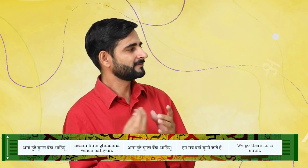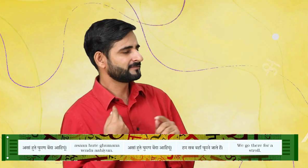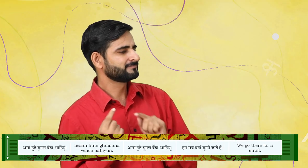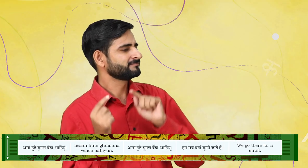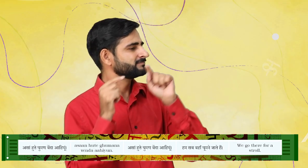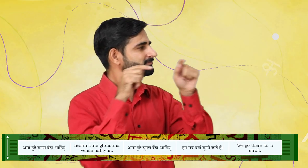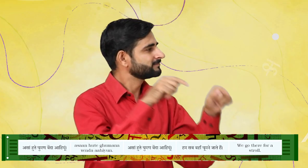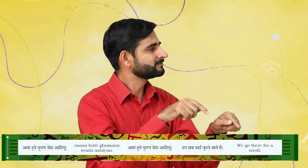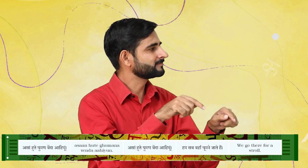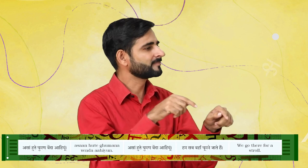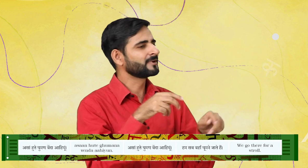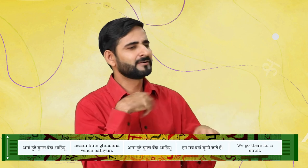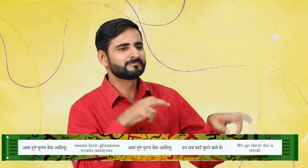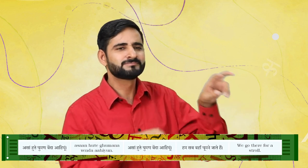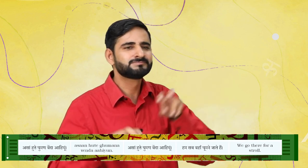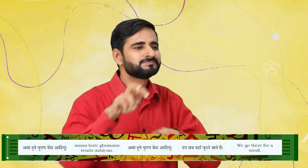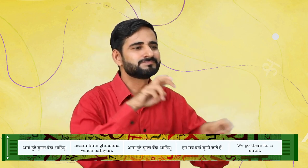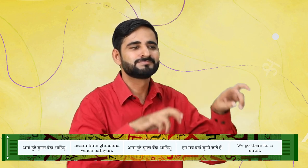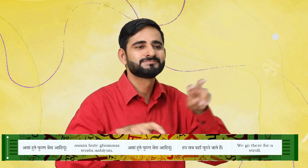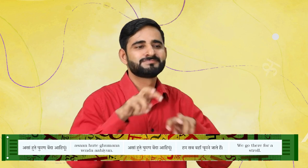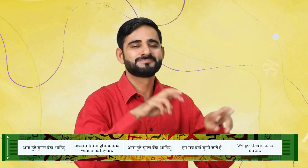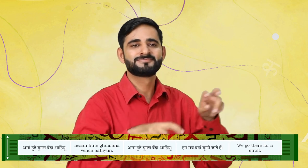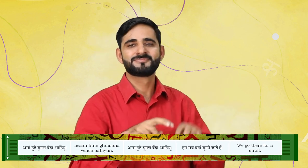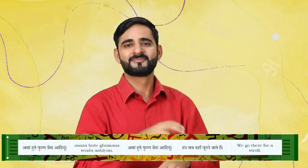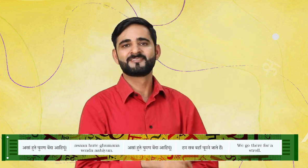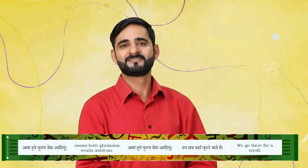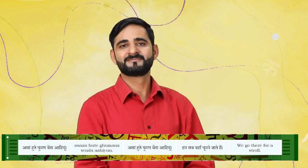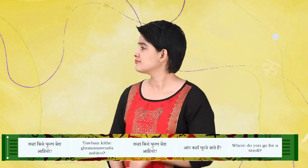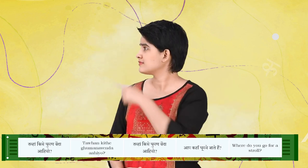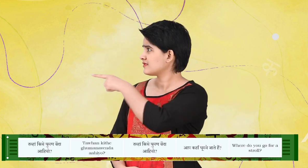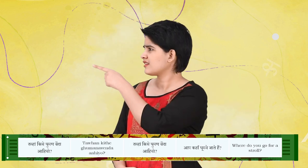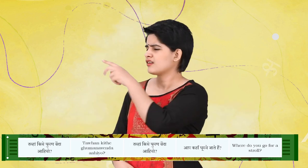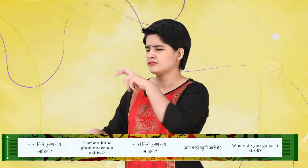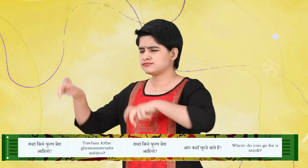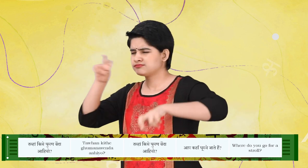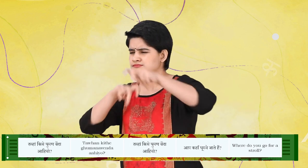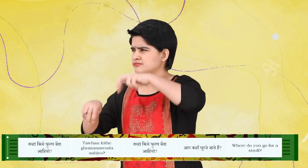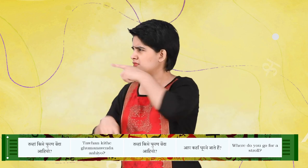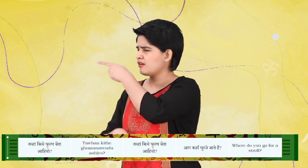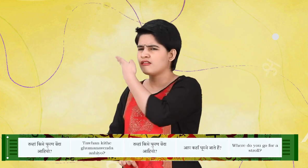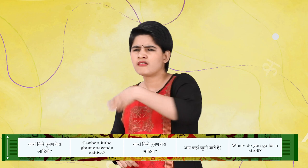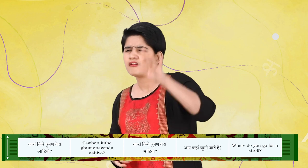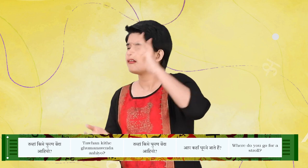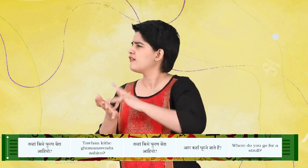गुमण वेंदा आहें। तमहा किथे गुमण वेंदा आहें।